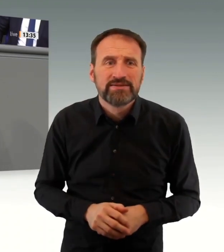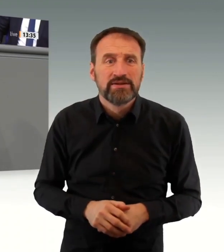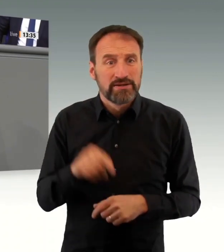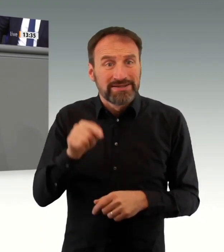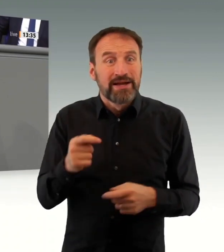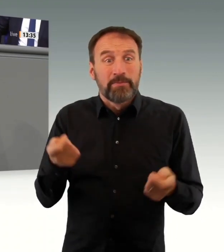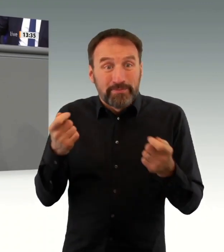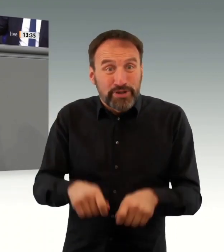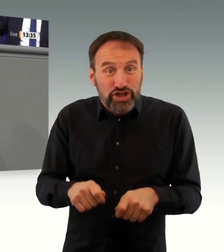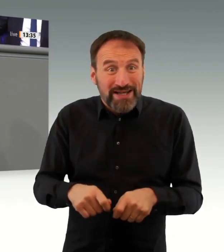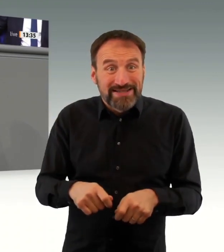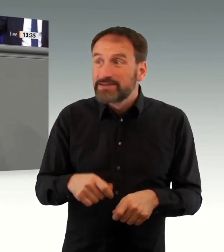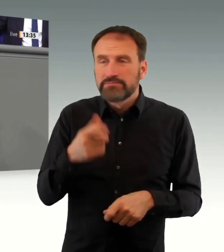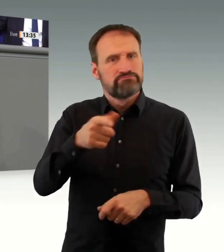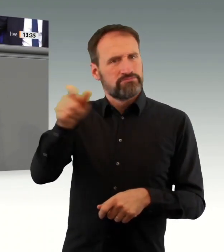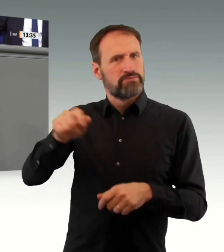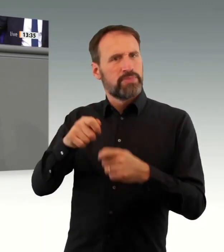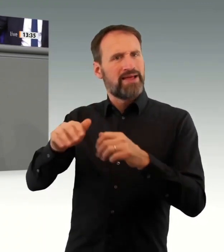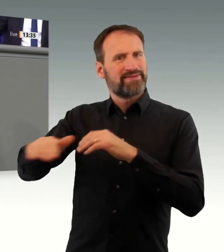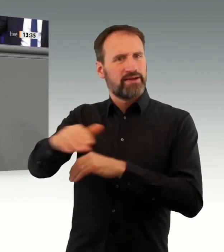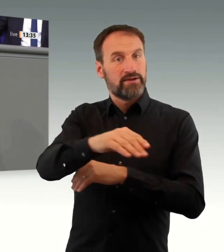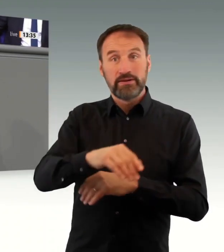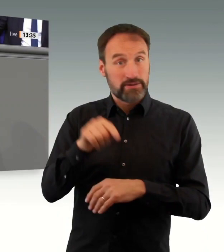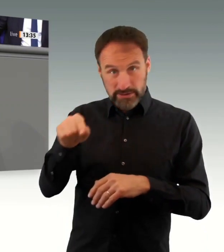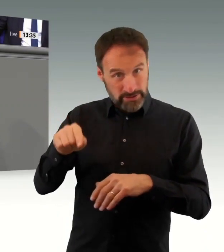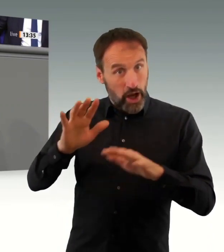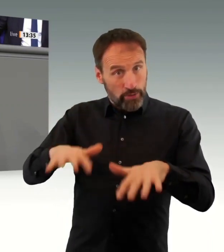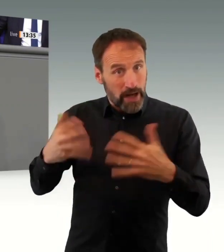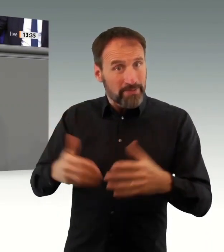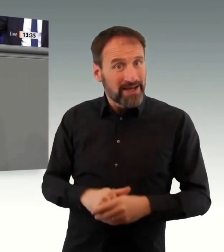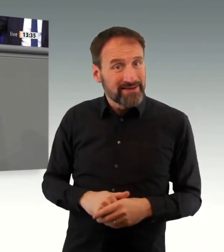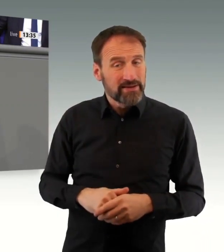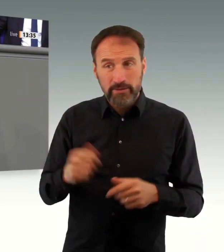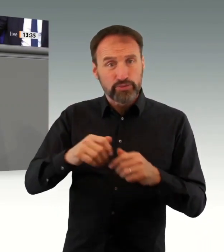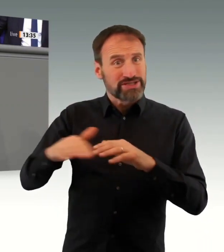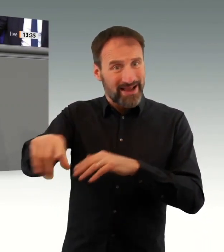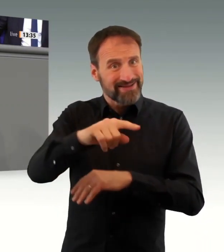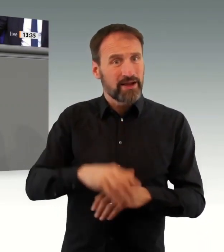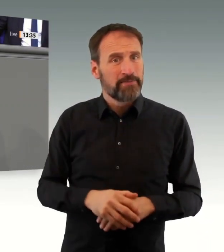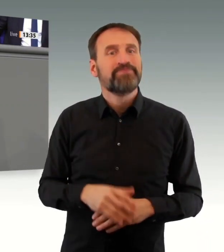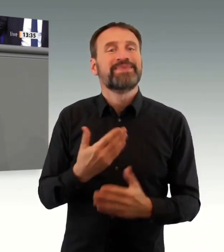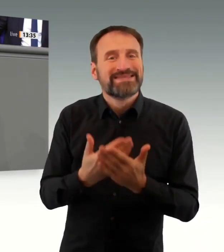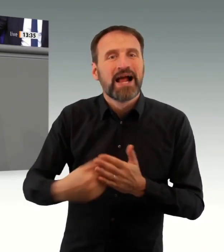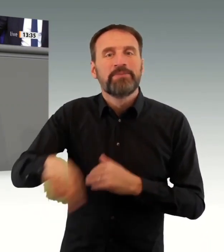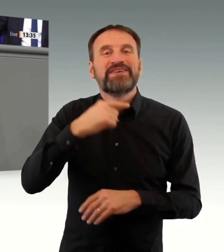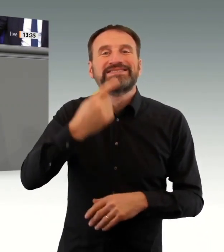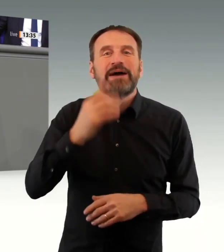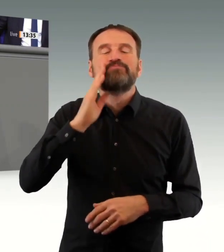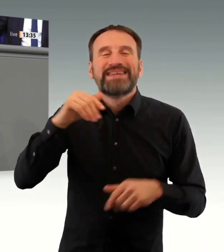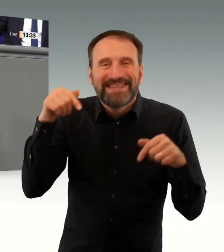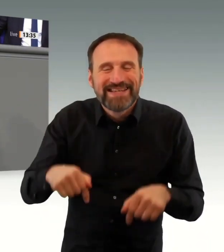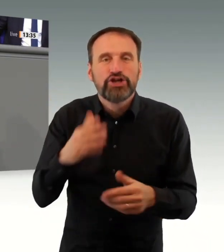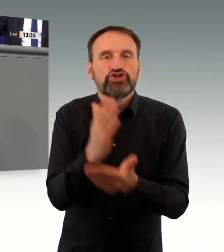Ländern, schnell und effektiv und natürlich auch verhältnismäßig handeln zu können. Aber Sie müssen es können, und darum geht es, möglichst dieses